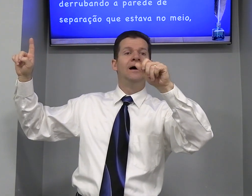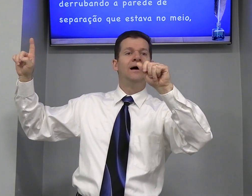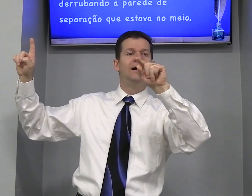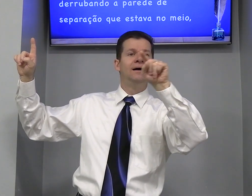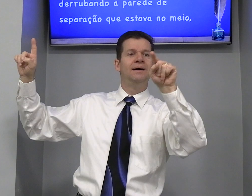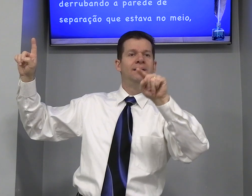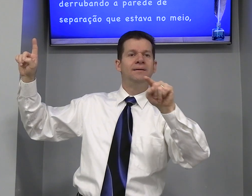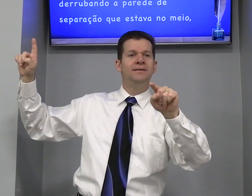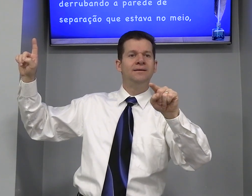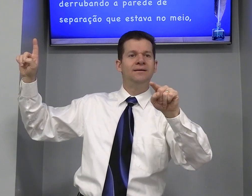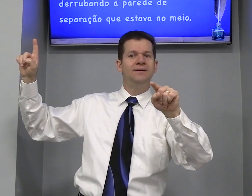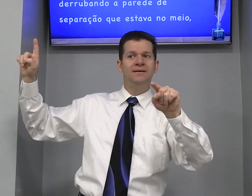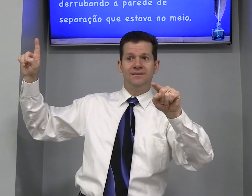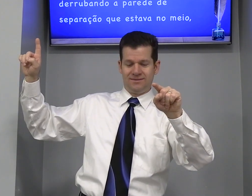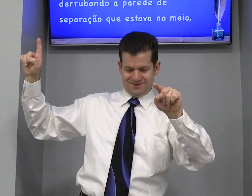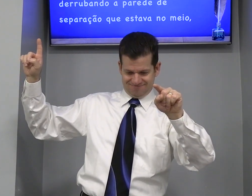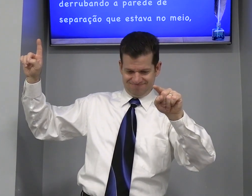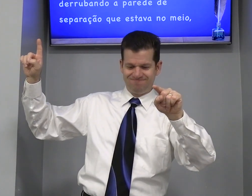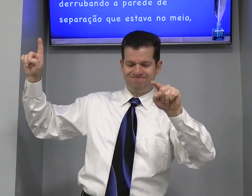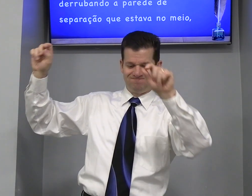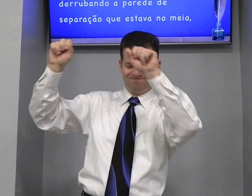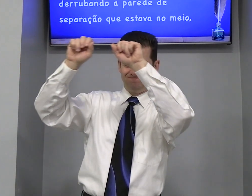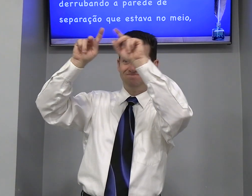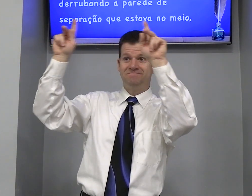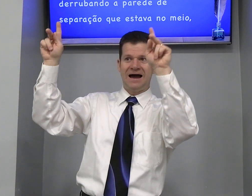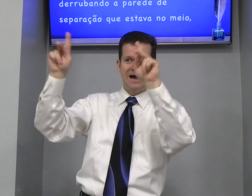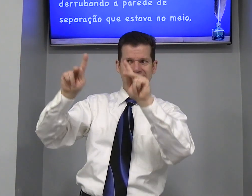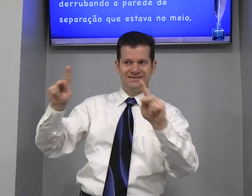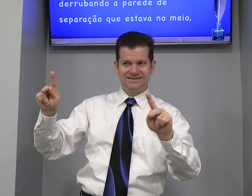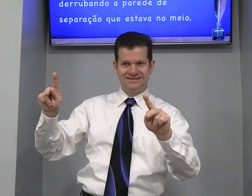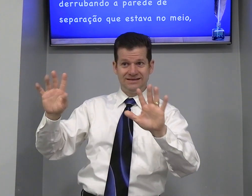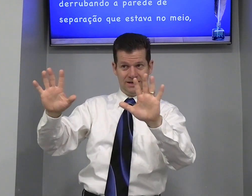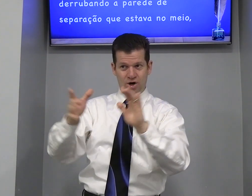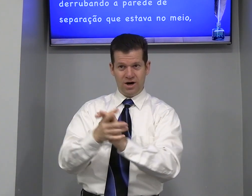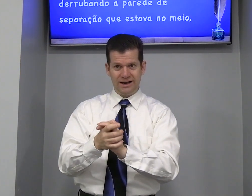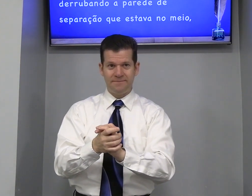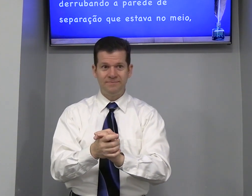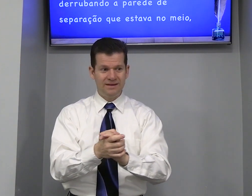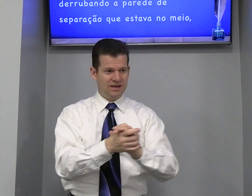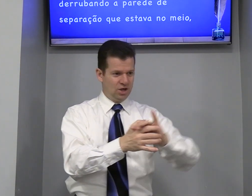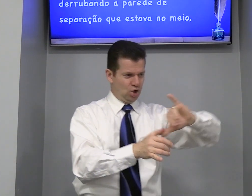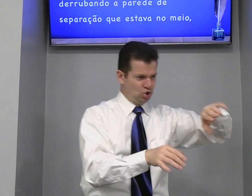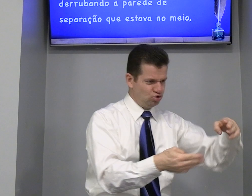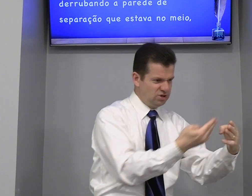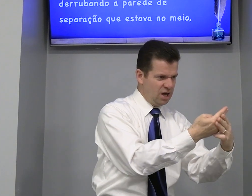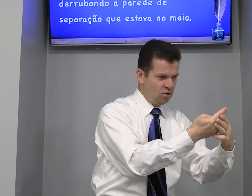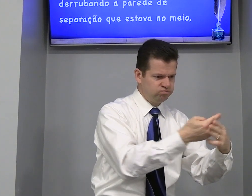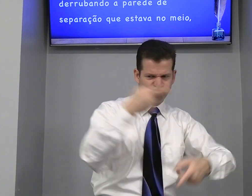Paz Paz Olha Judeu